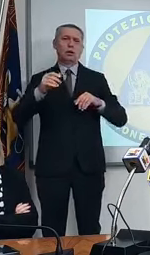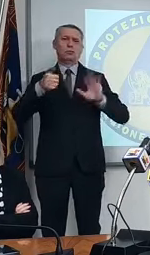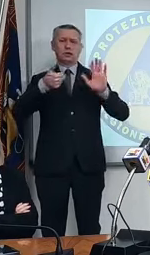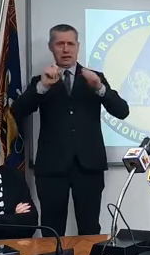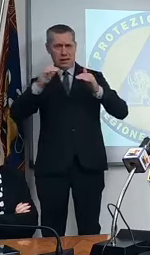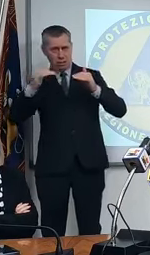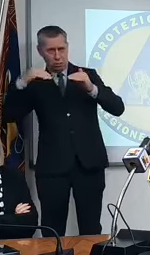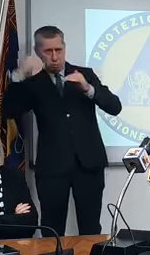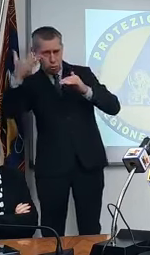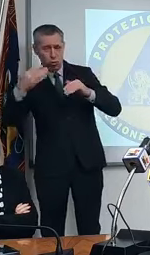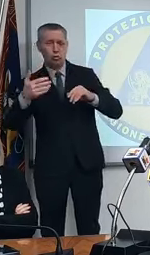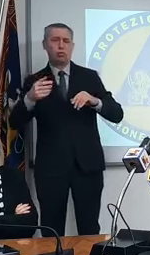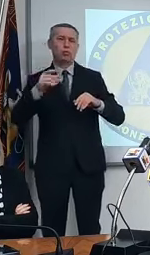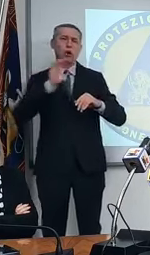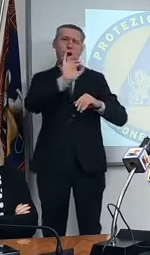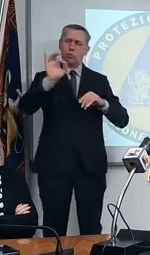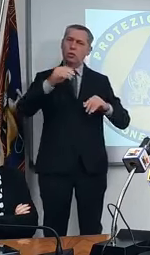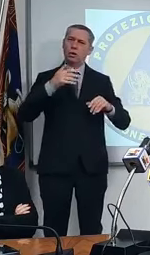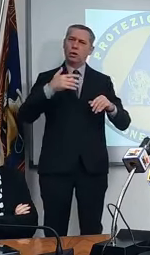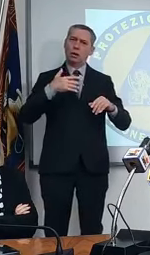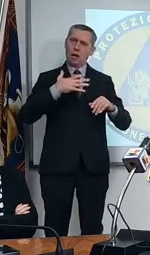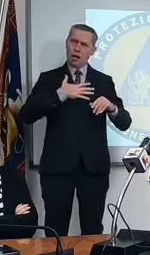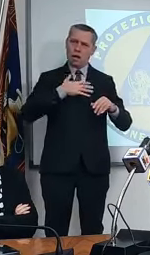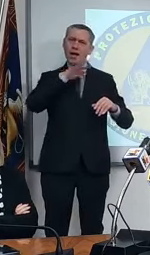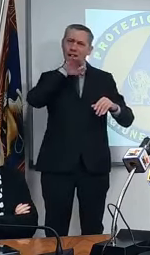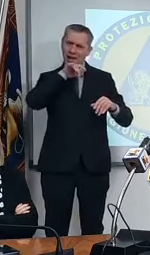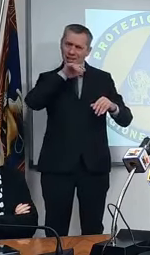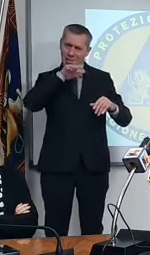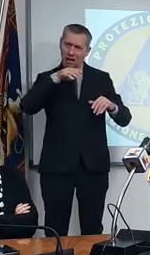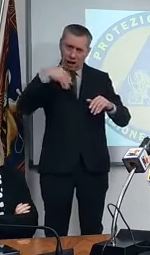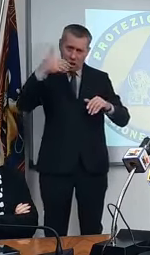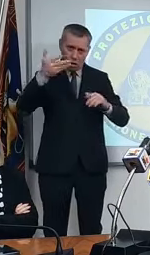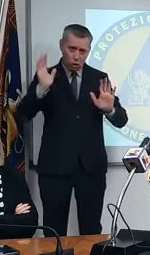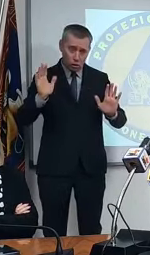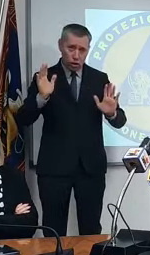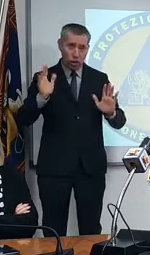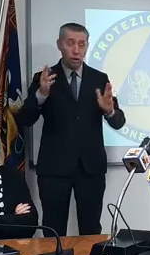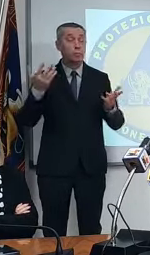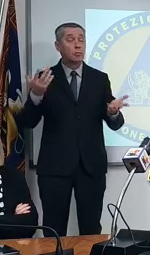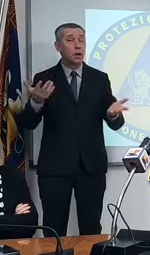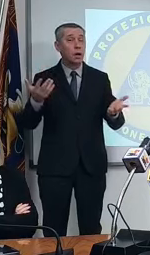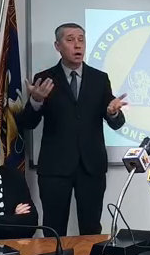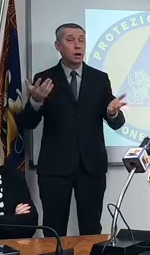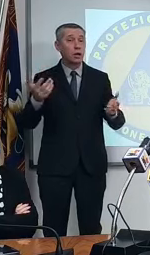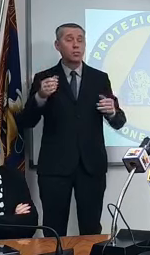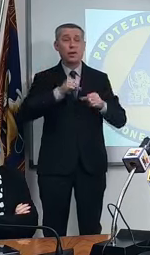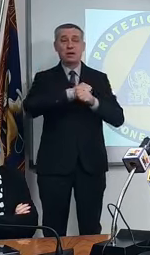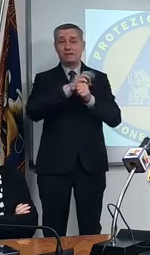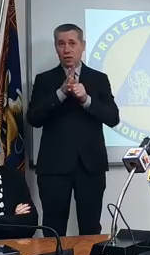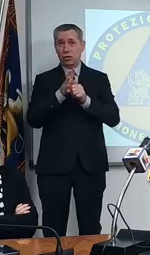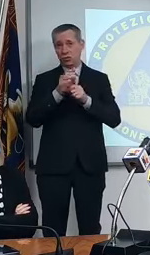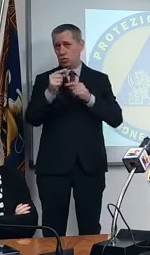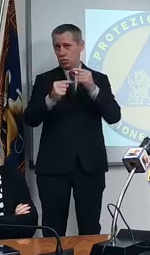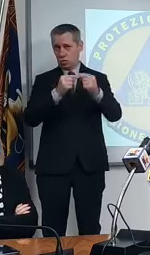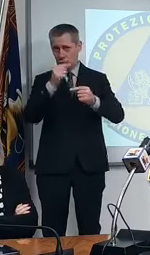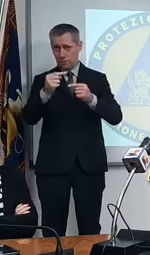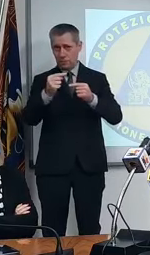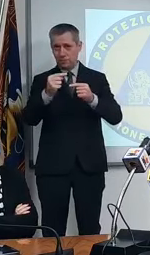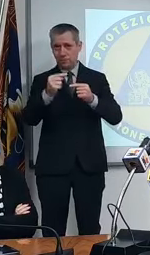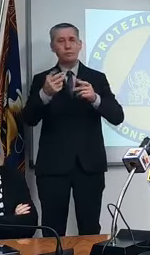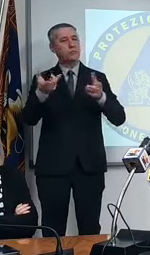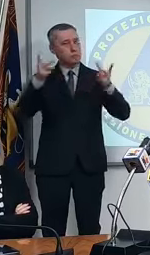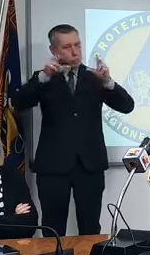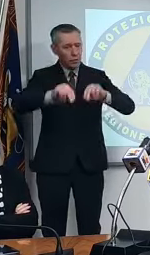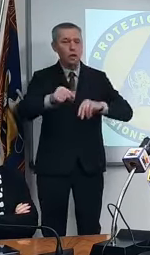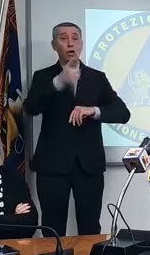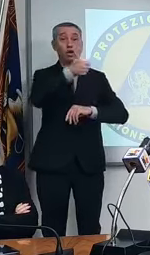qualche anziano, over, però, attenzione che il virus non lascia scampo. Ripeto, su 100